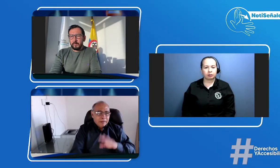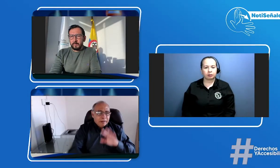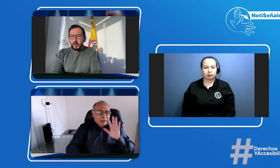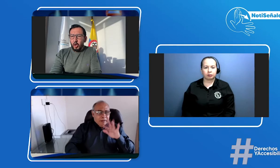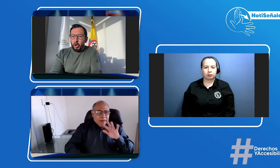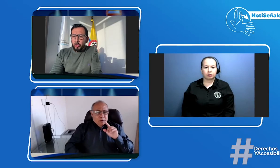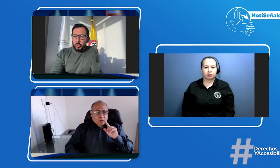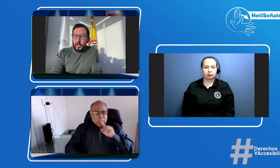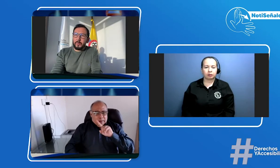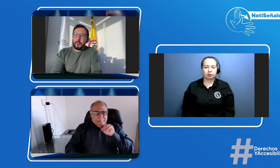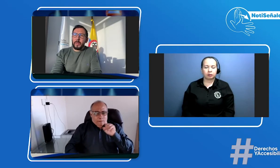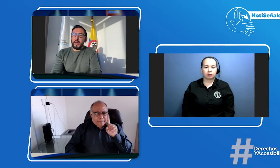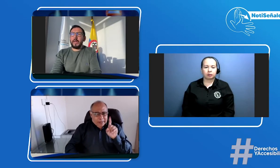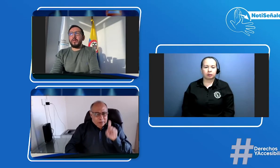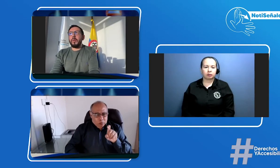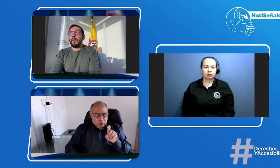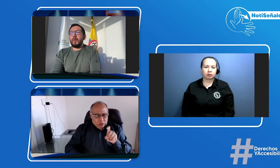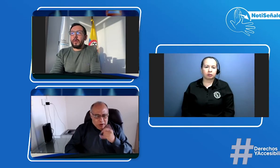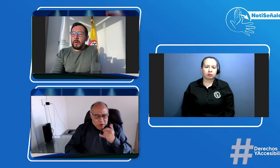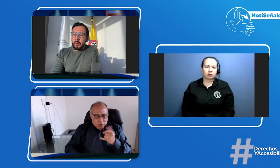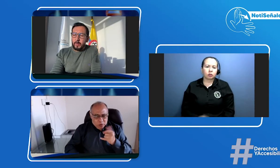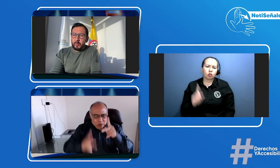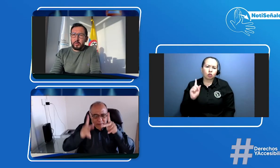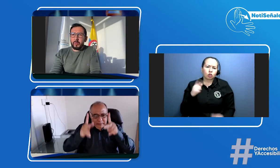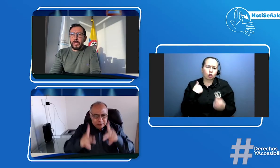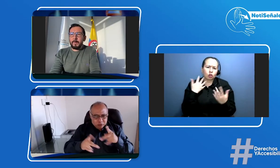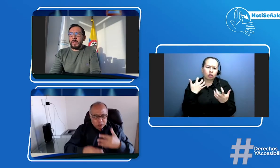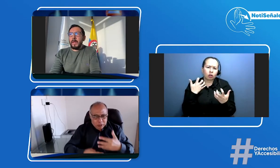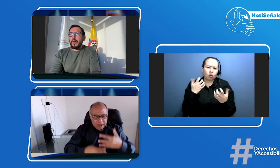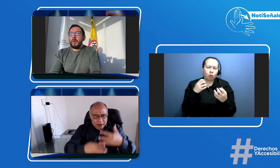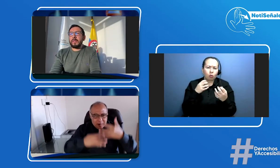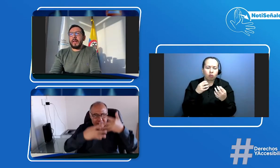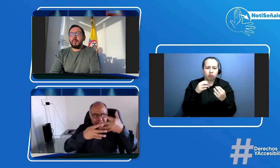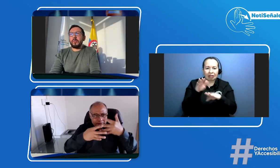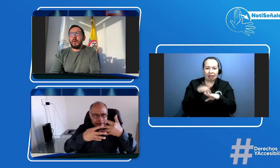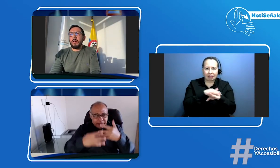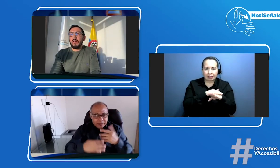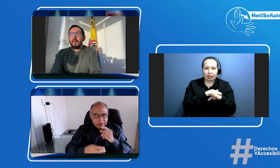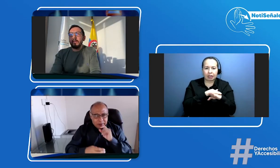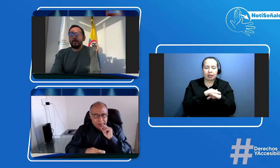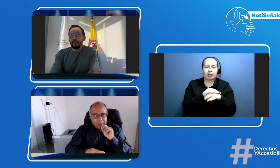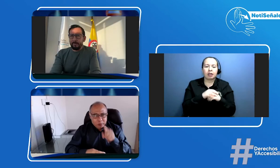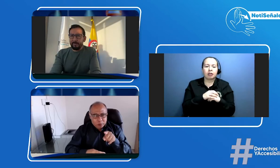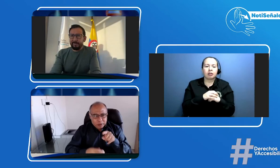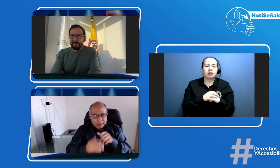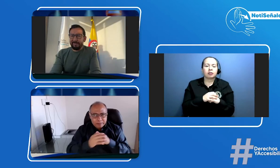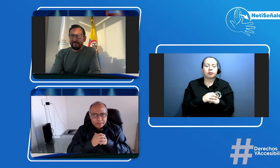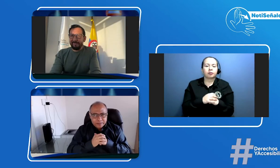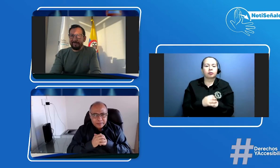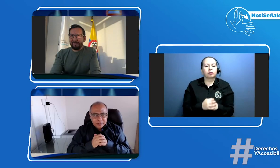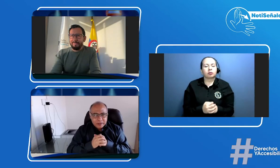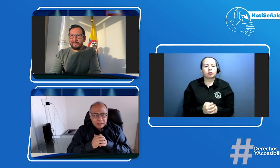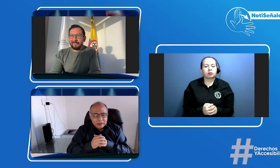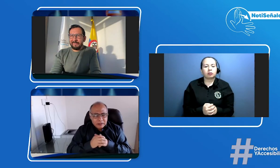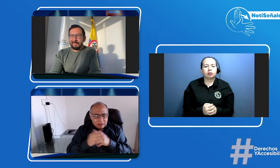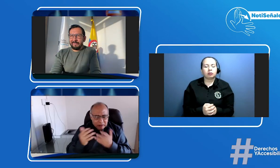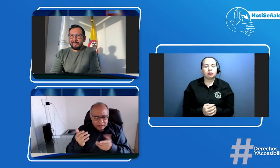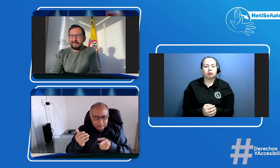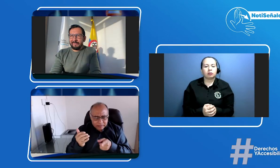yo creo que esto hay que tomarlo recordemos nosotros que no está respuesta yo quisiera hacer una pregunta porque es que también